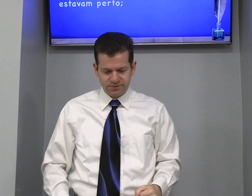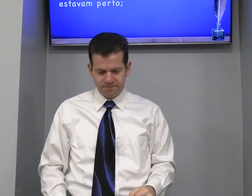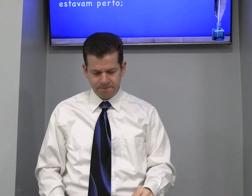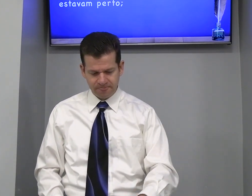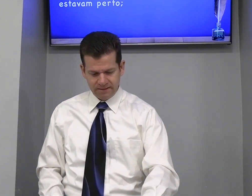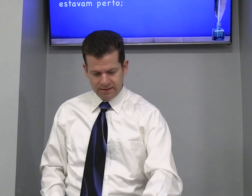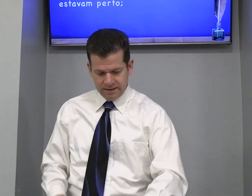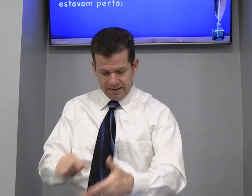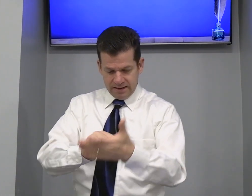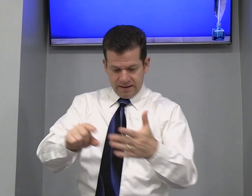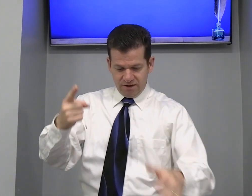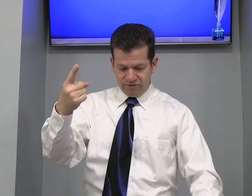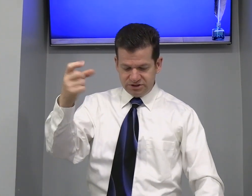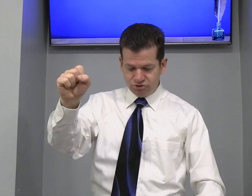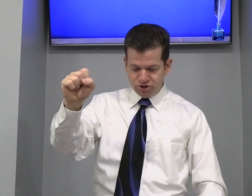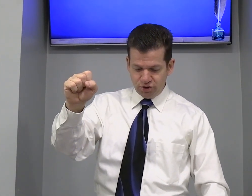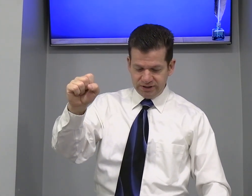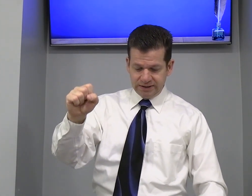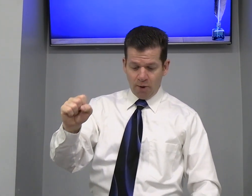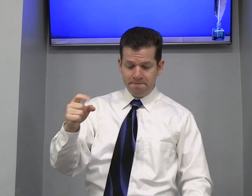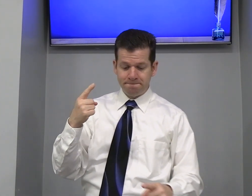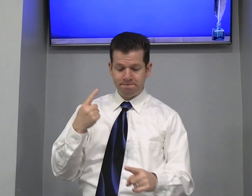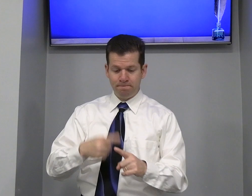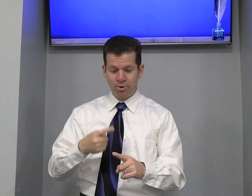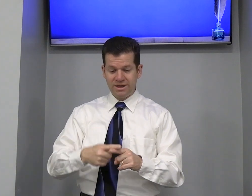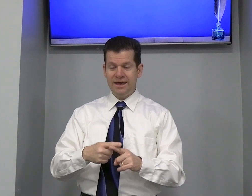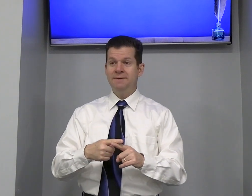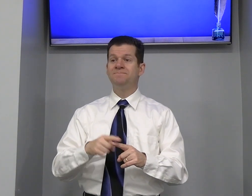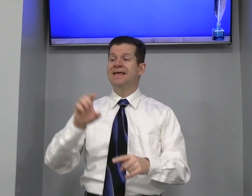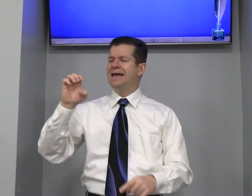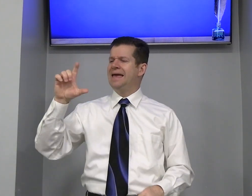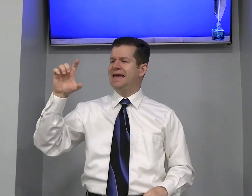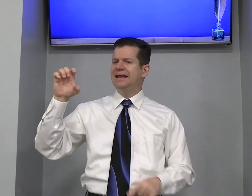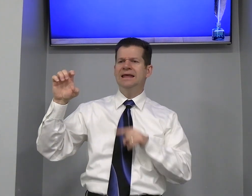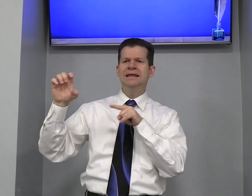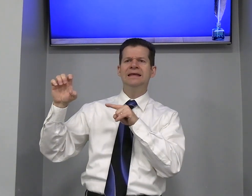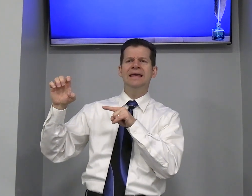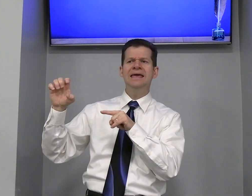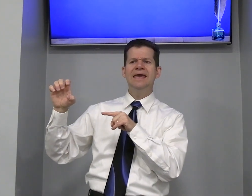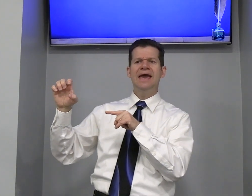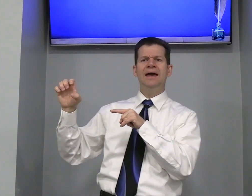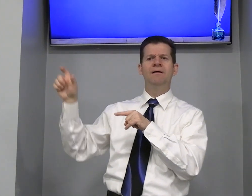Versículo 18 Então Porque Ele Quem que é?